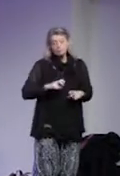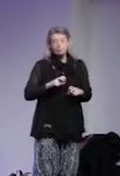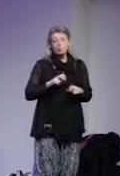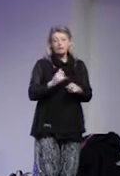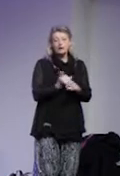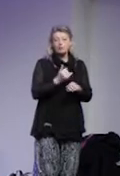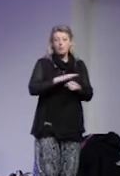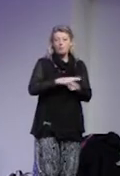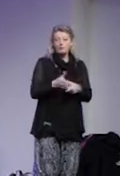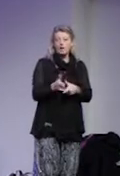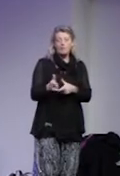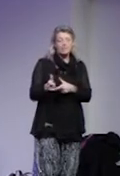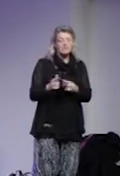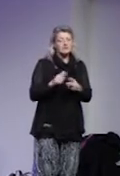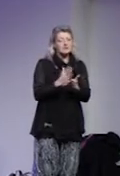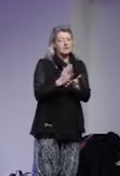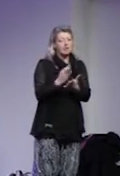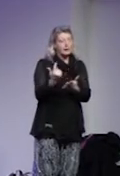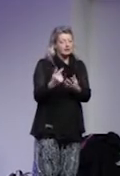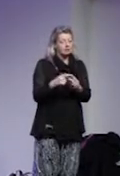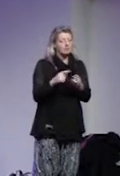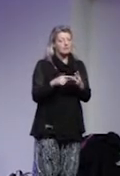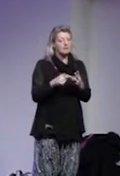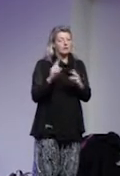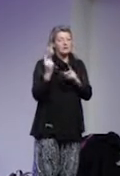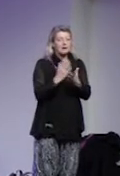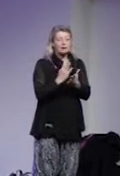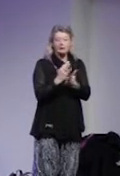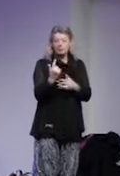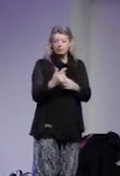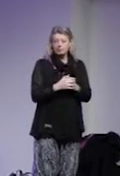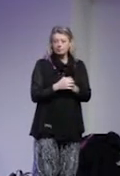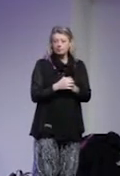terrorism, säkerhet och mänskliga rättigheter.